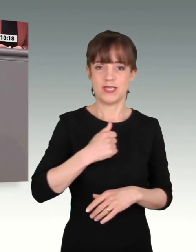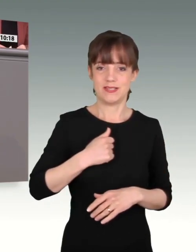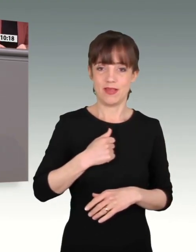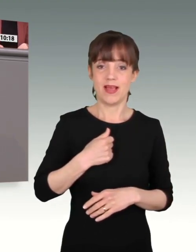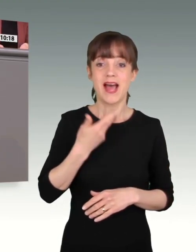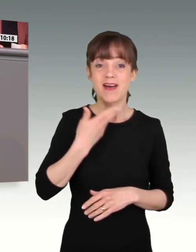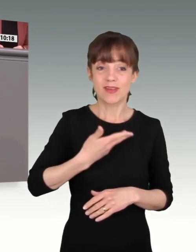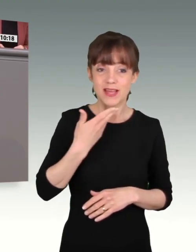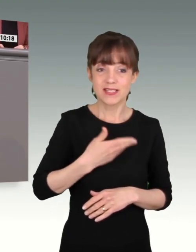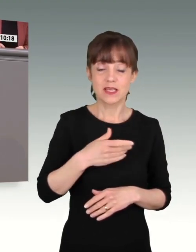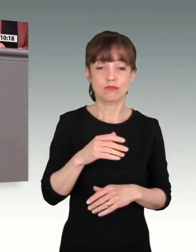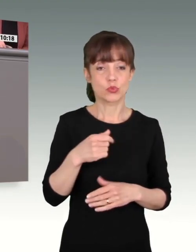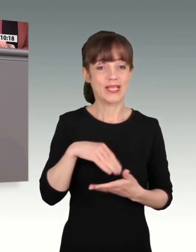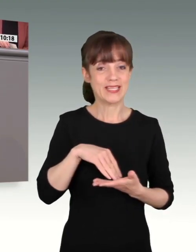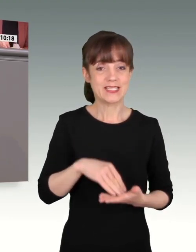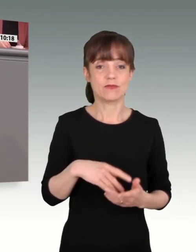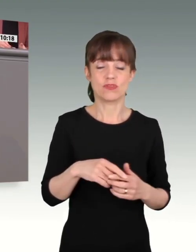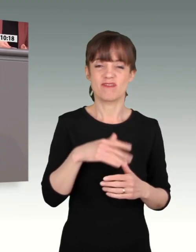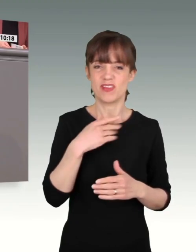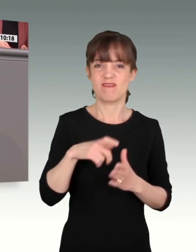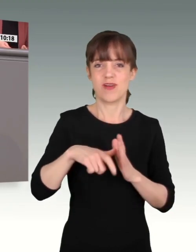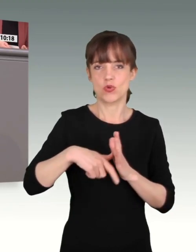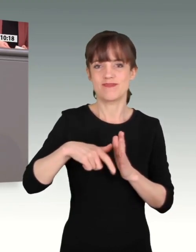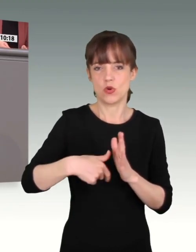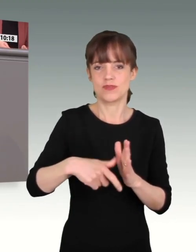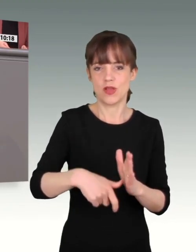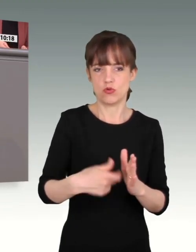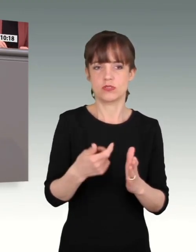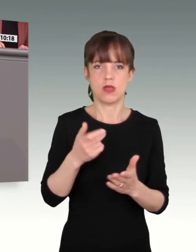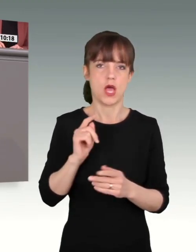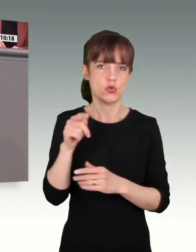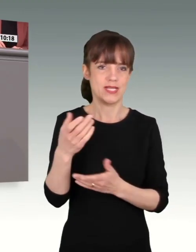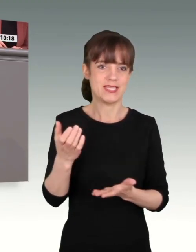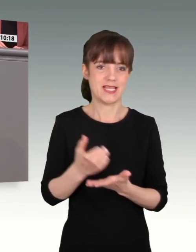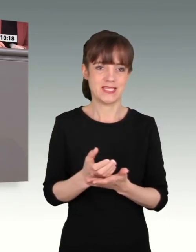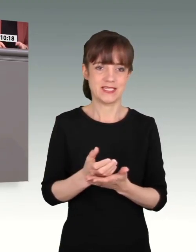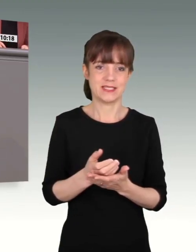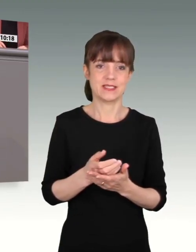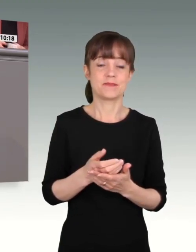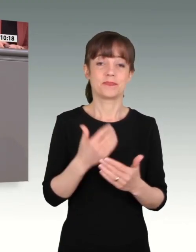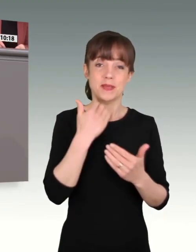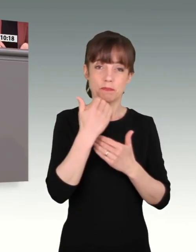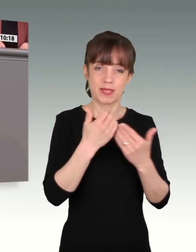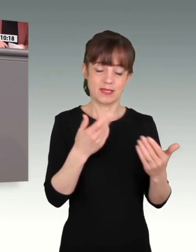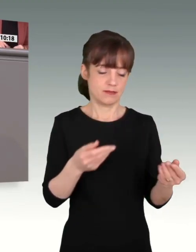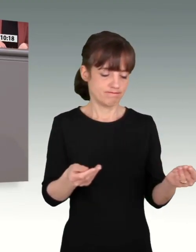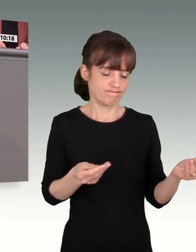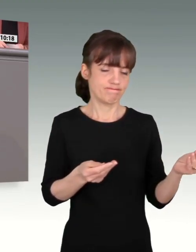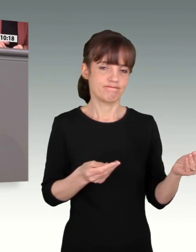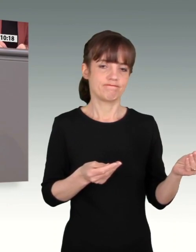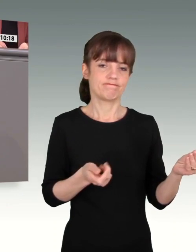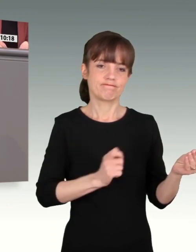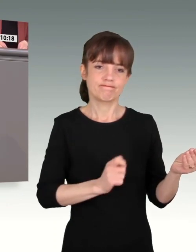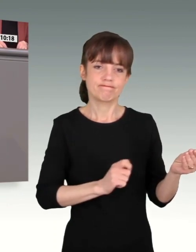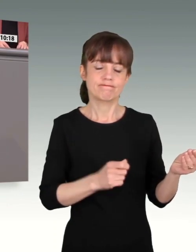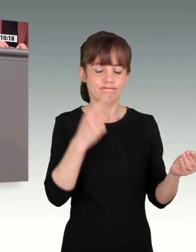Auslandseinsatz der Bundeswehr. Der Bericht ist erneuter Anlass zum Gedenken an die 59 Soldatinnen und Soldaten, die aus diesem Einsatz